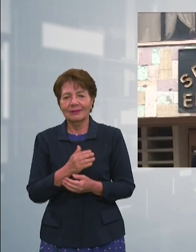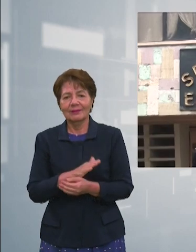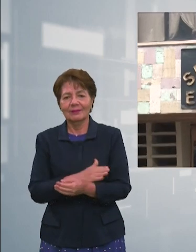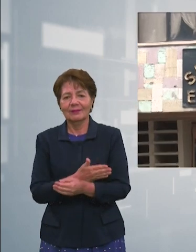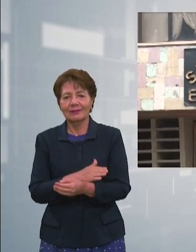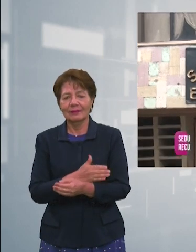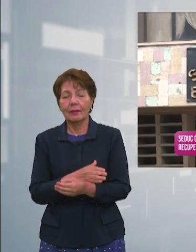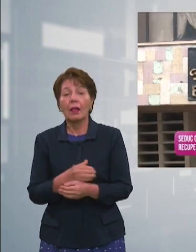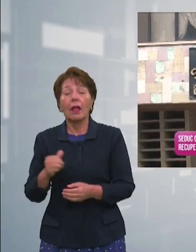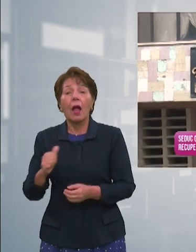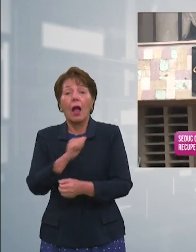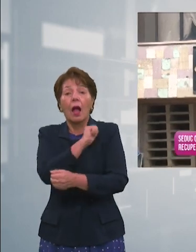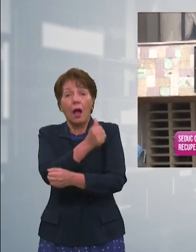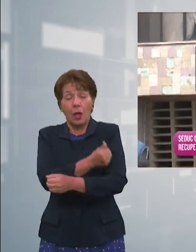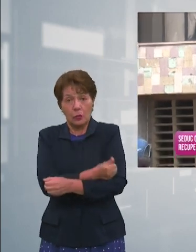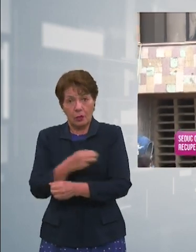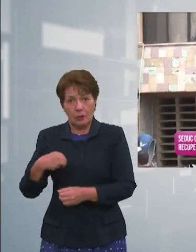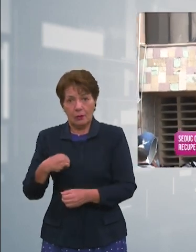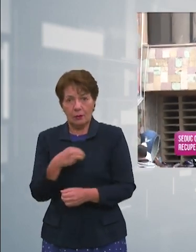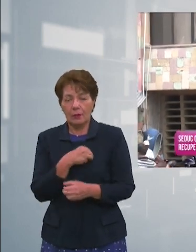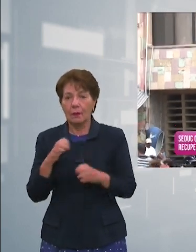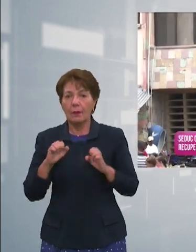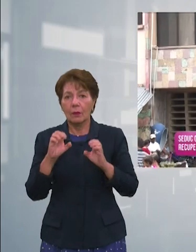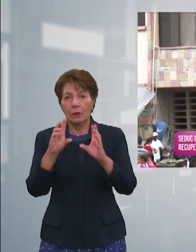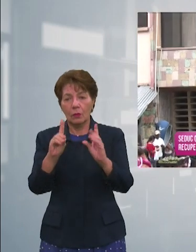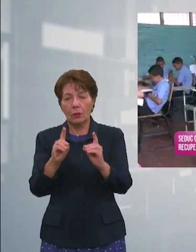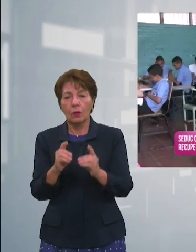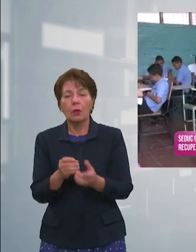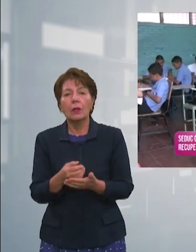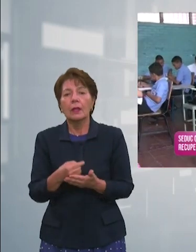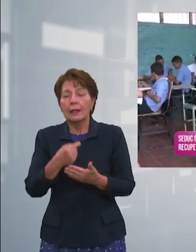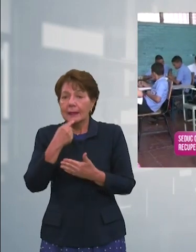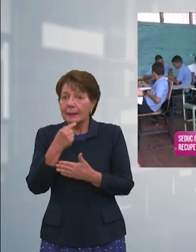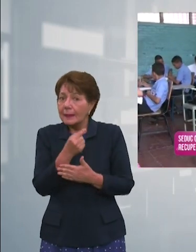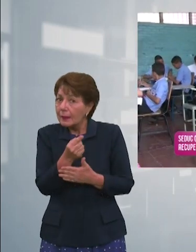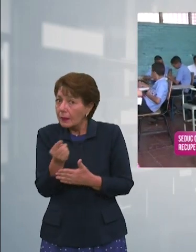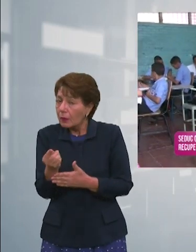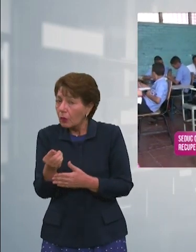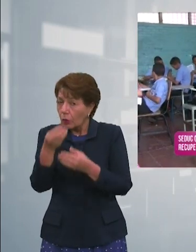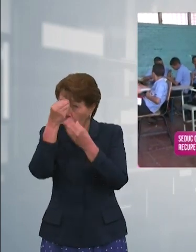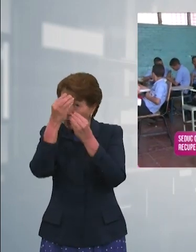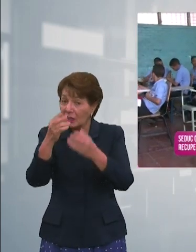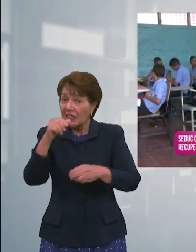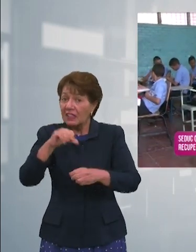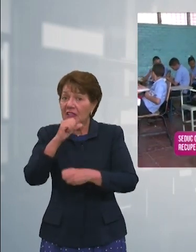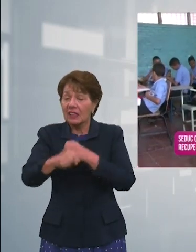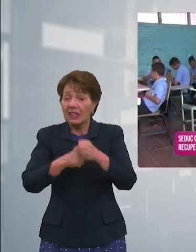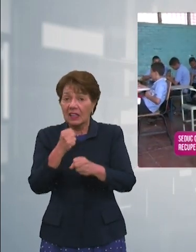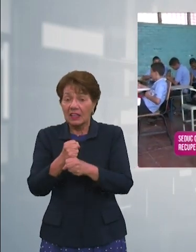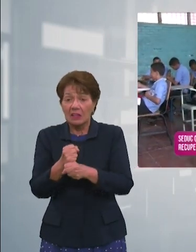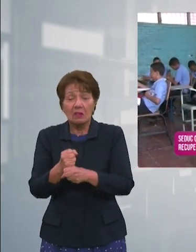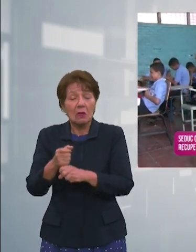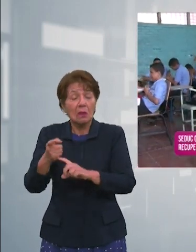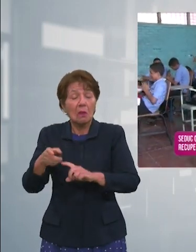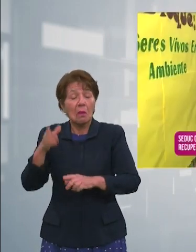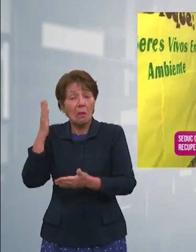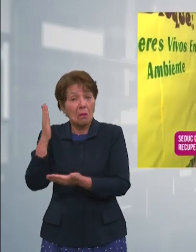Autoridades de la Secretaría de Educación confirmaron que este año queda suspendida la denominada escuelita, que